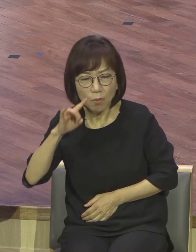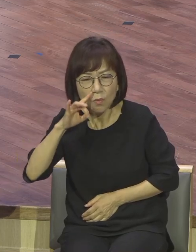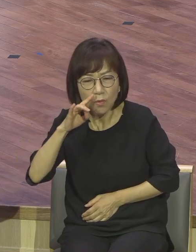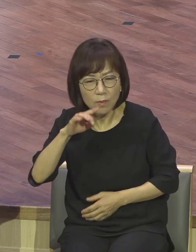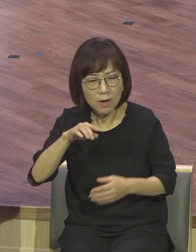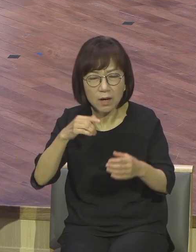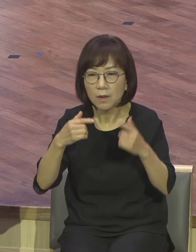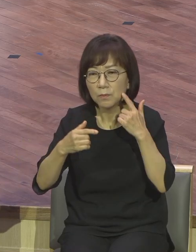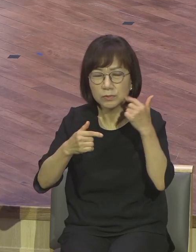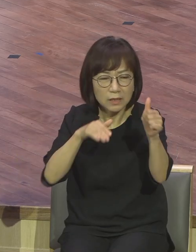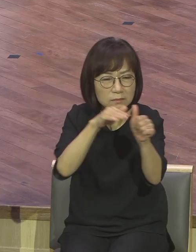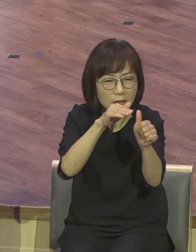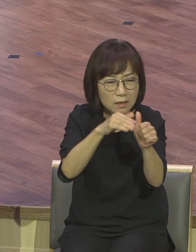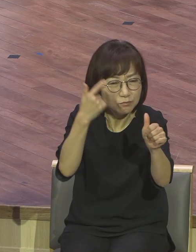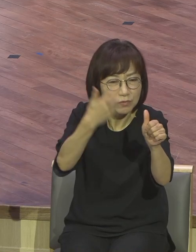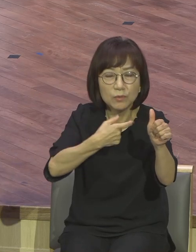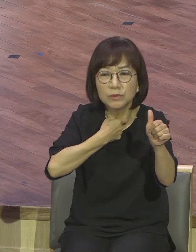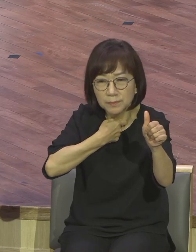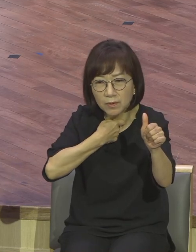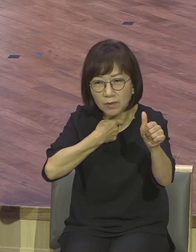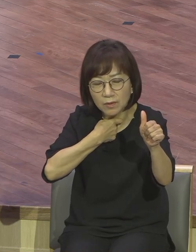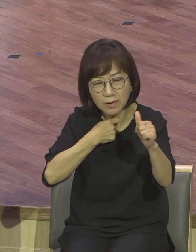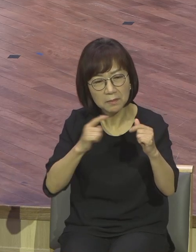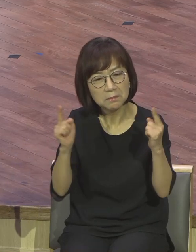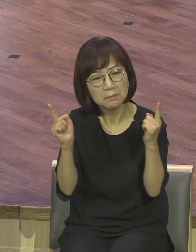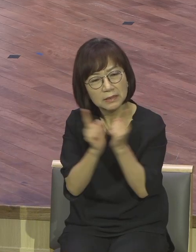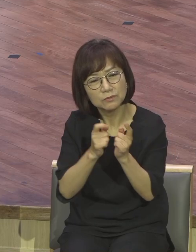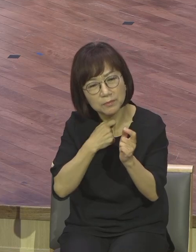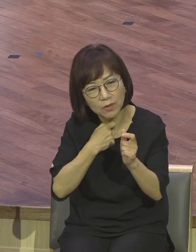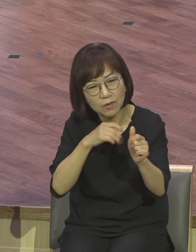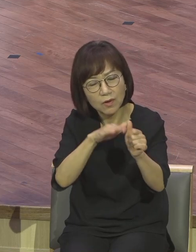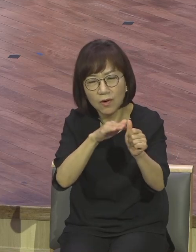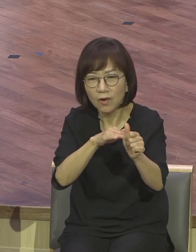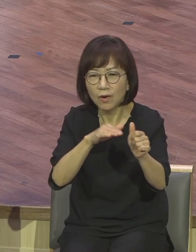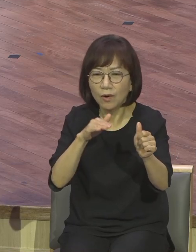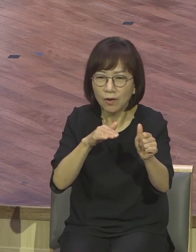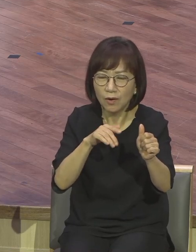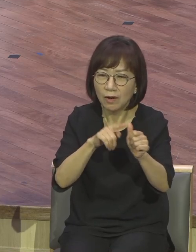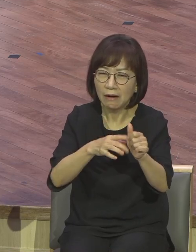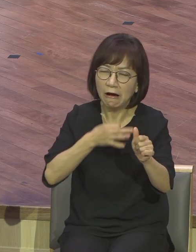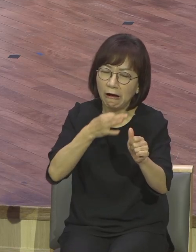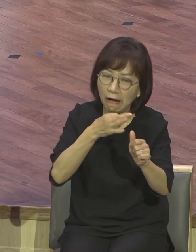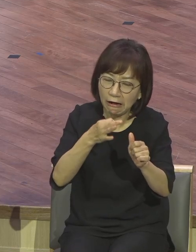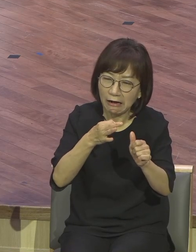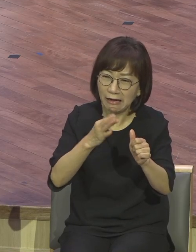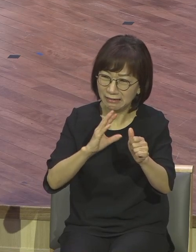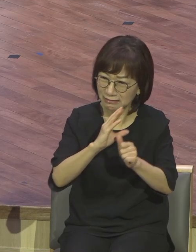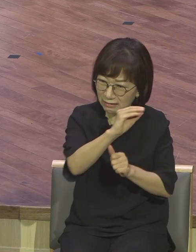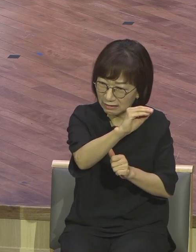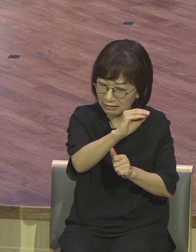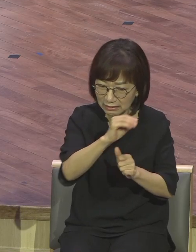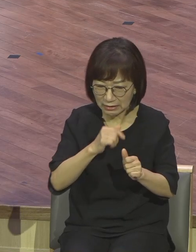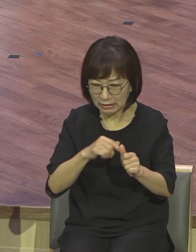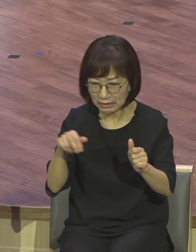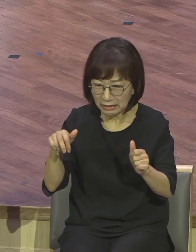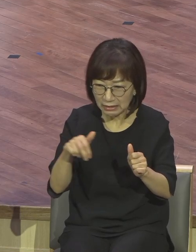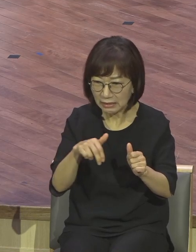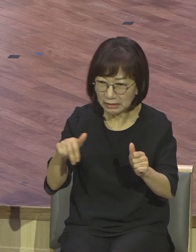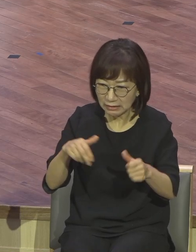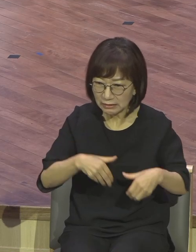그렇게 이 빌리그람 가는 차 앞에서 머뭇거릴 때 그 순간 잊을 수 없다는 겁니다 그걸